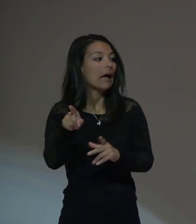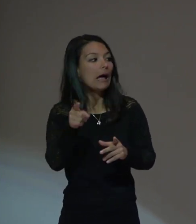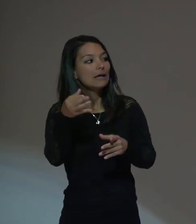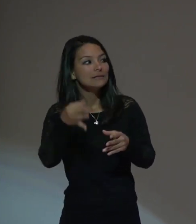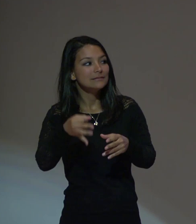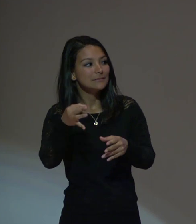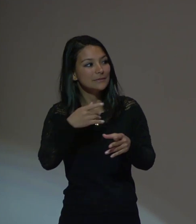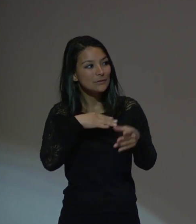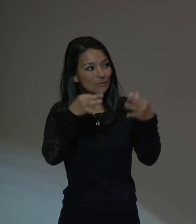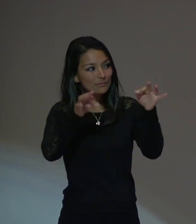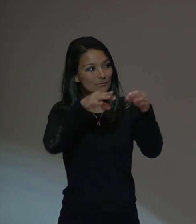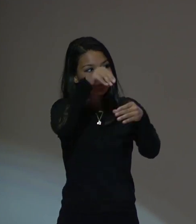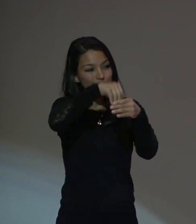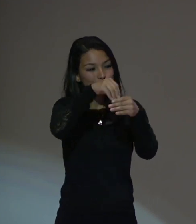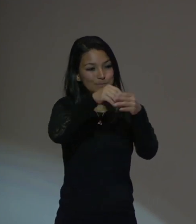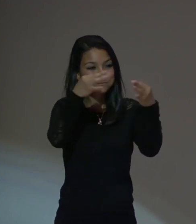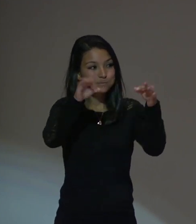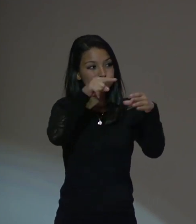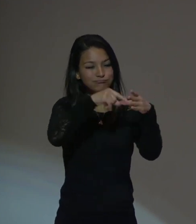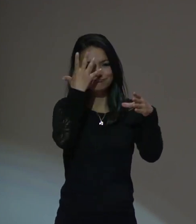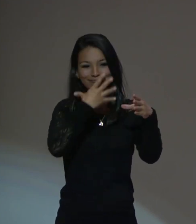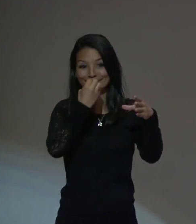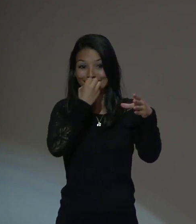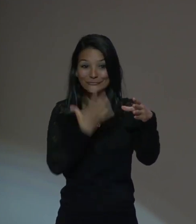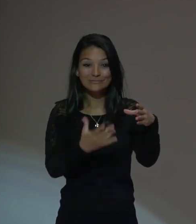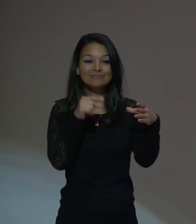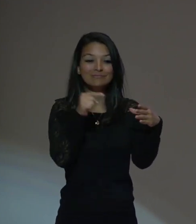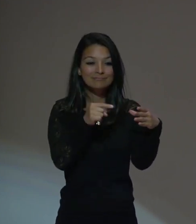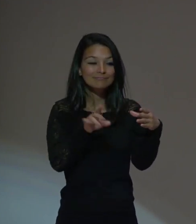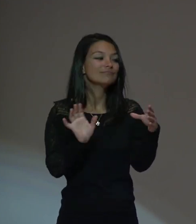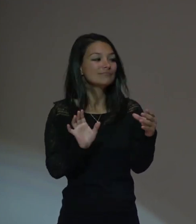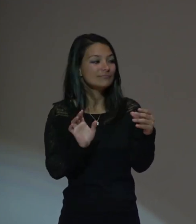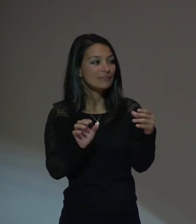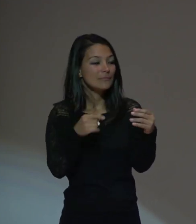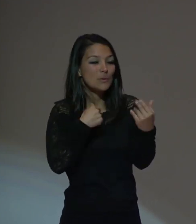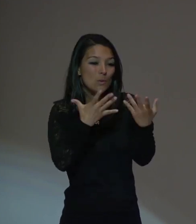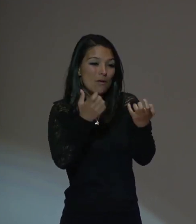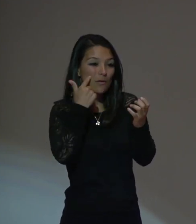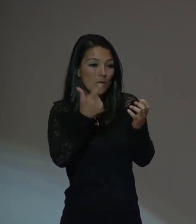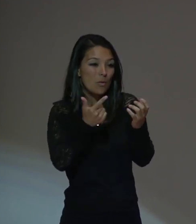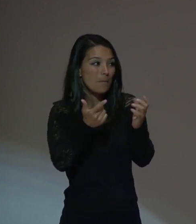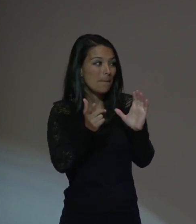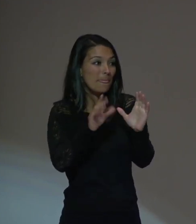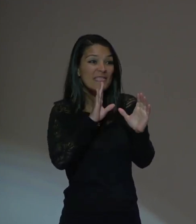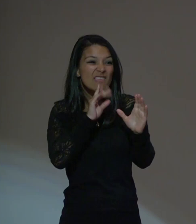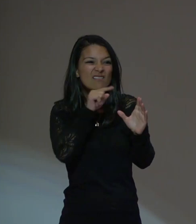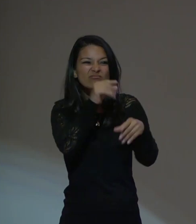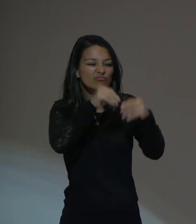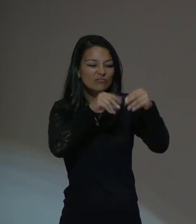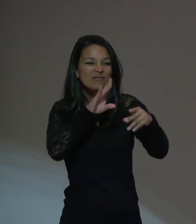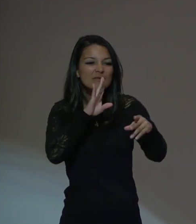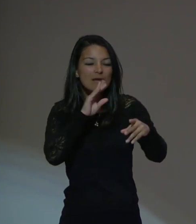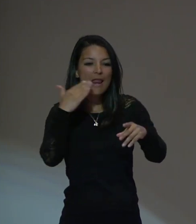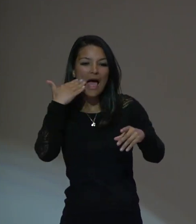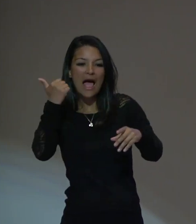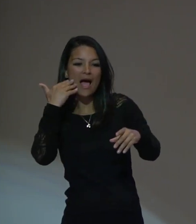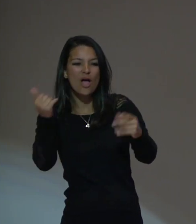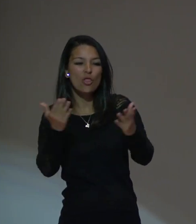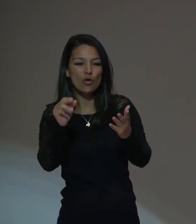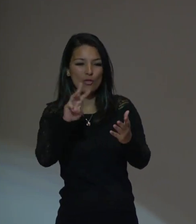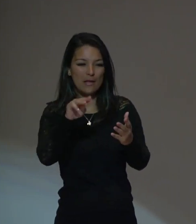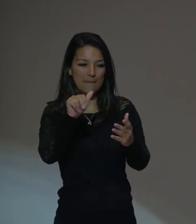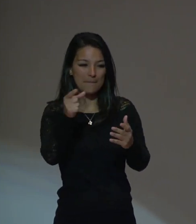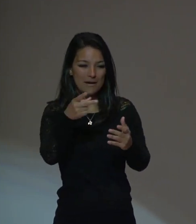esta belleza que hicieron mujeres de marangue,